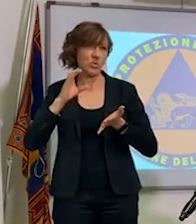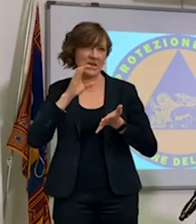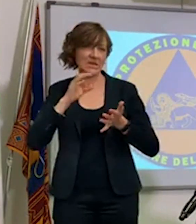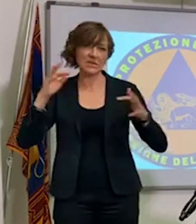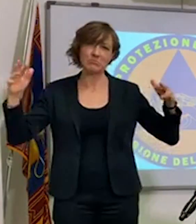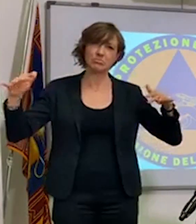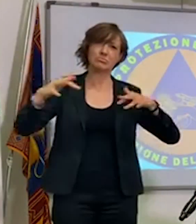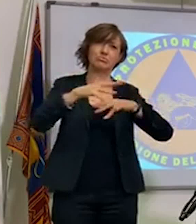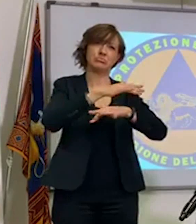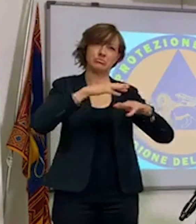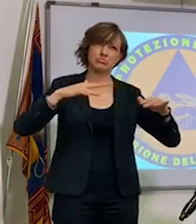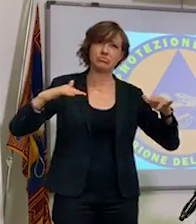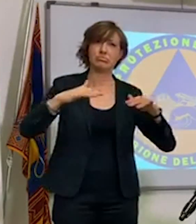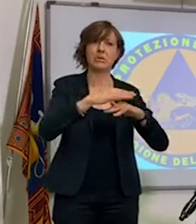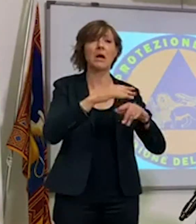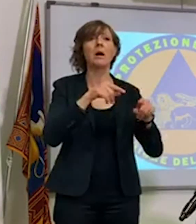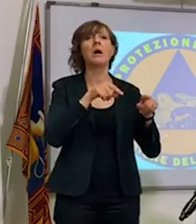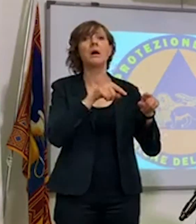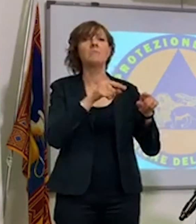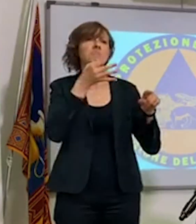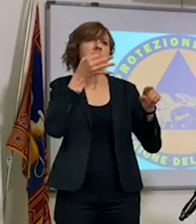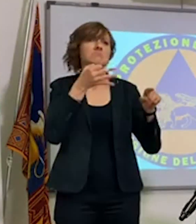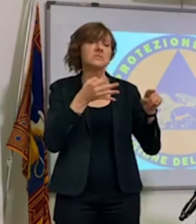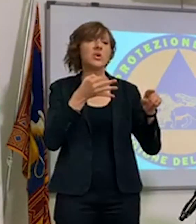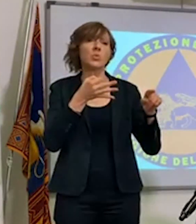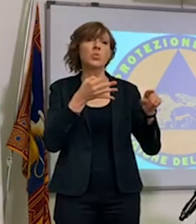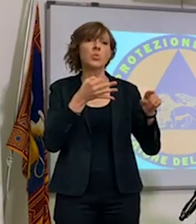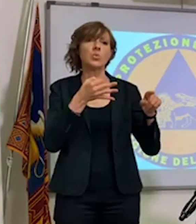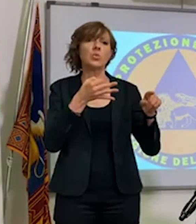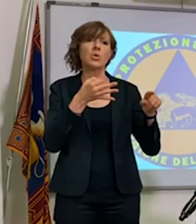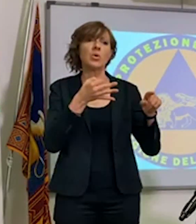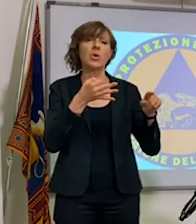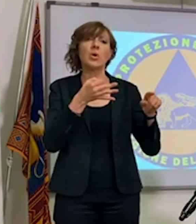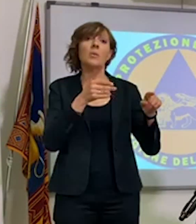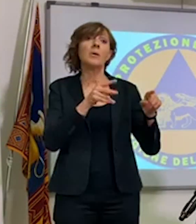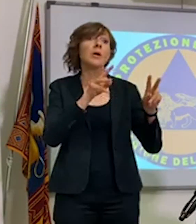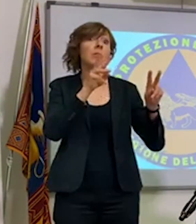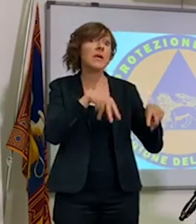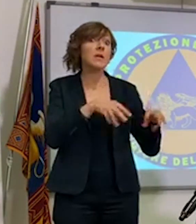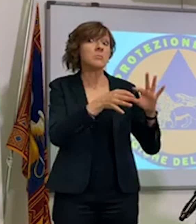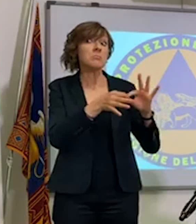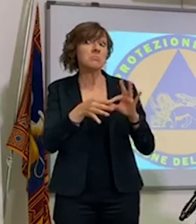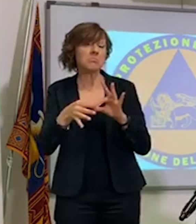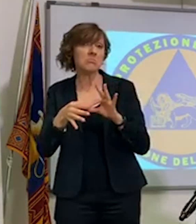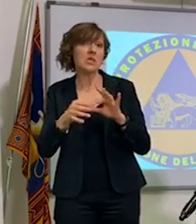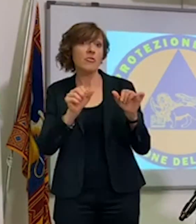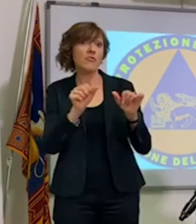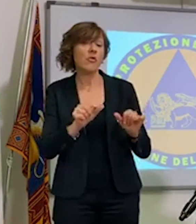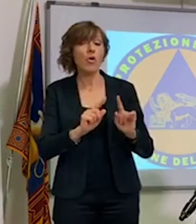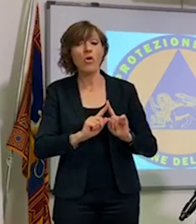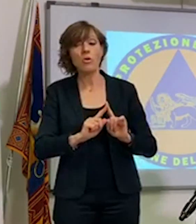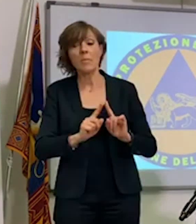seppur sono circolate milioni di persone di presenze turistiche nelle spiagge del Veneto, è pur vero che anche se in maniera oggi